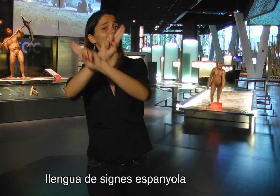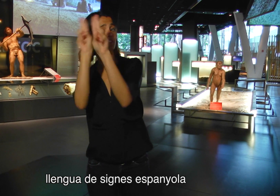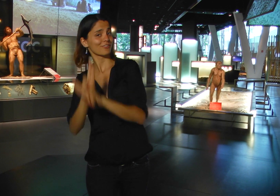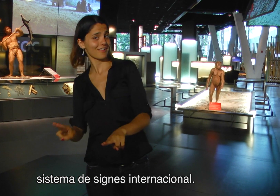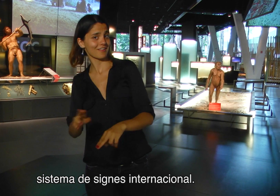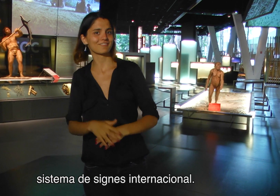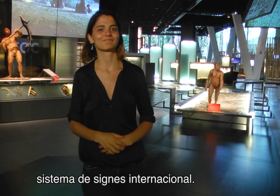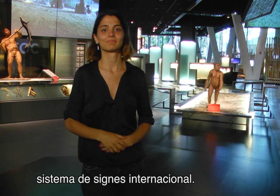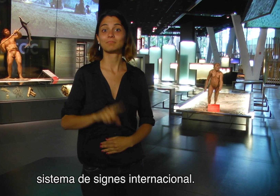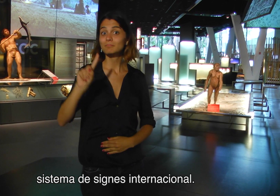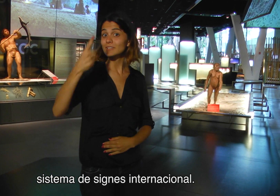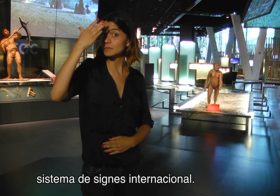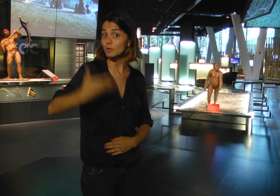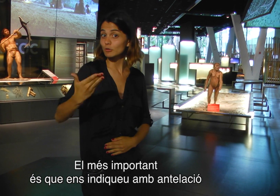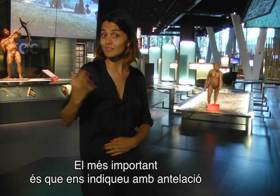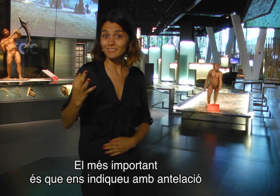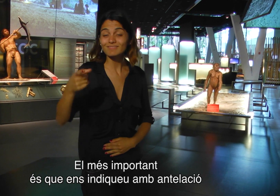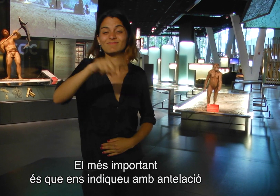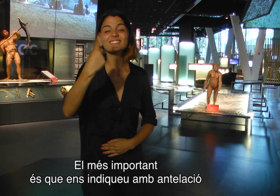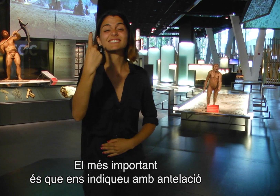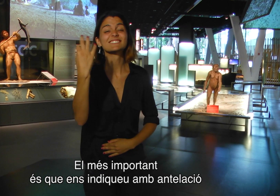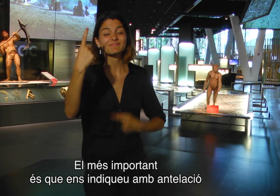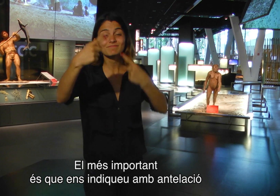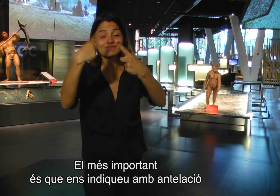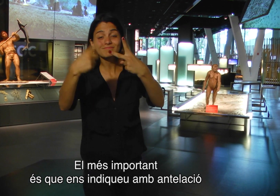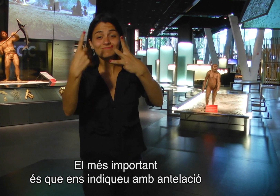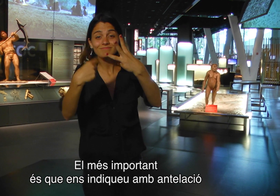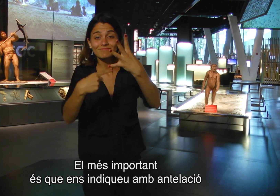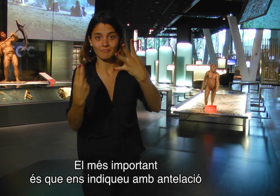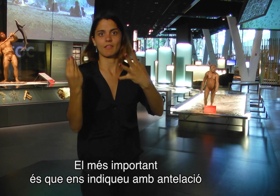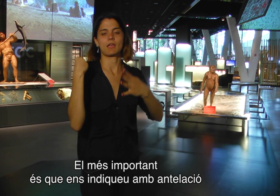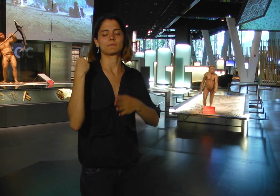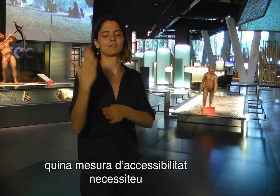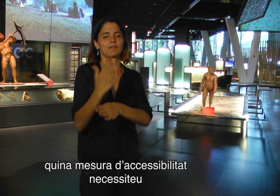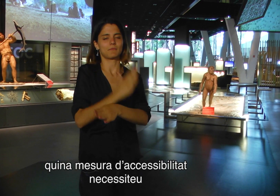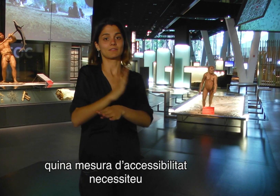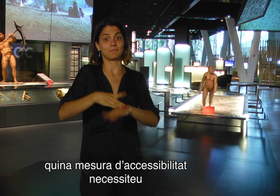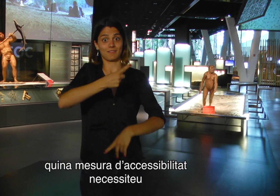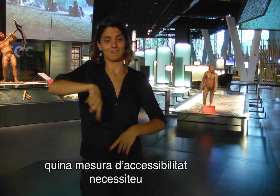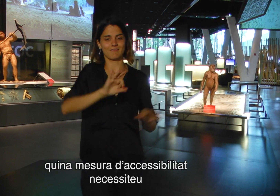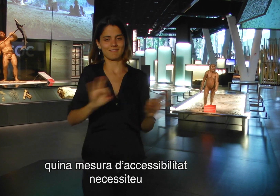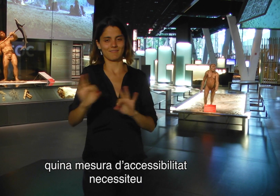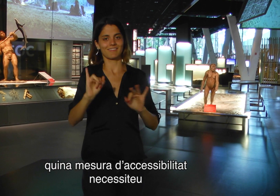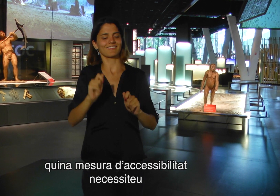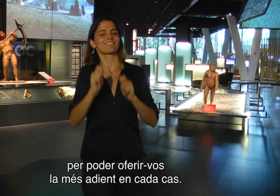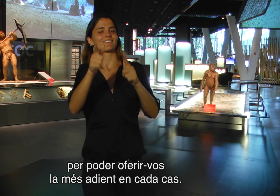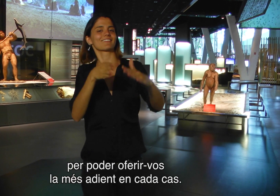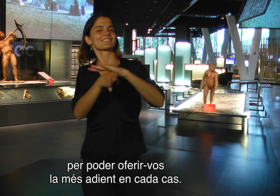El més important és que ens indiqueu a mentalació quina mesura d'accessibilitat necessiteu per poder-vos oferir la més adient en cada cas.